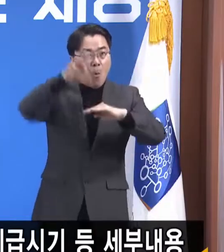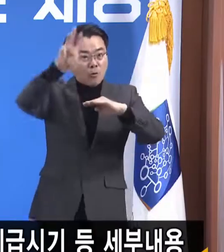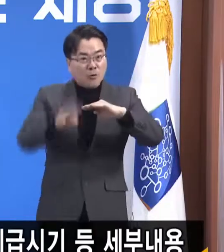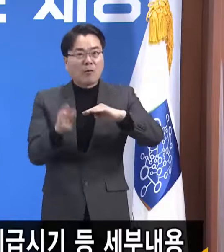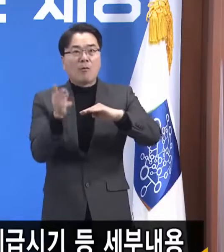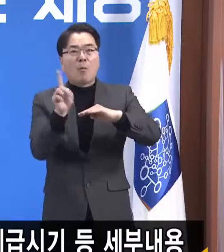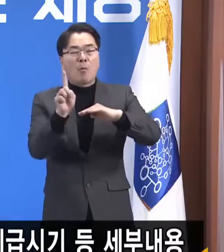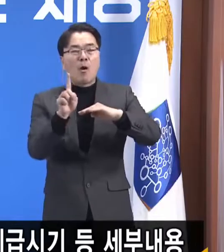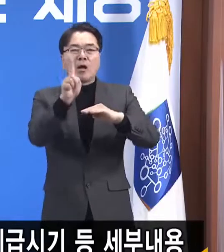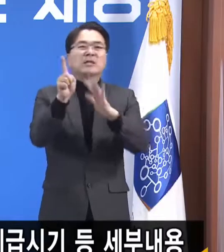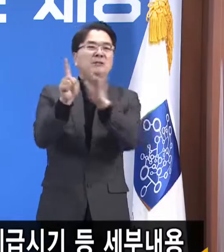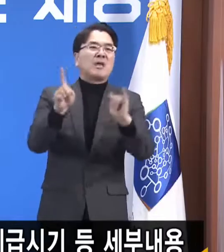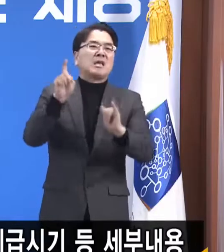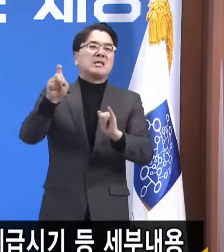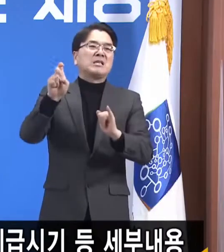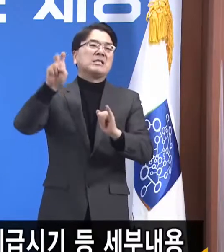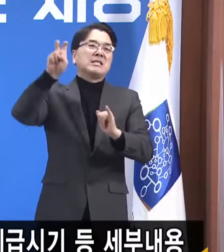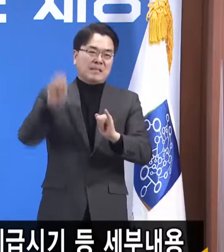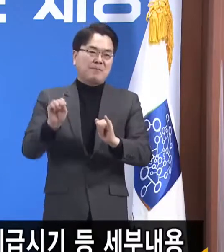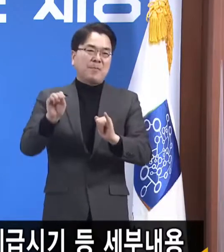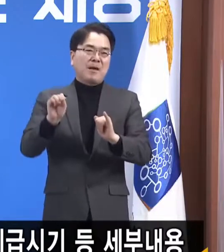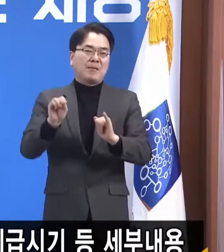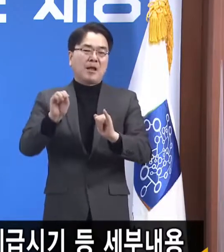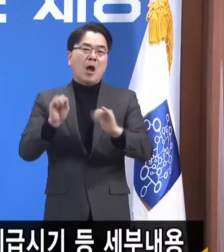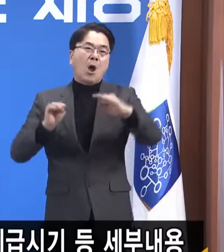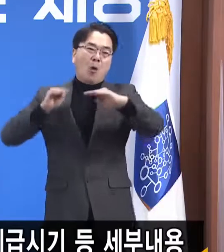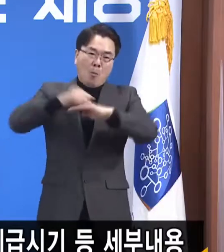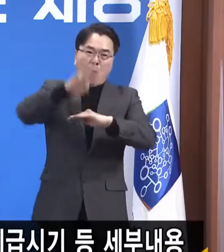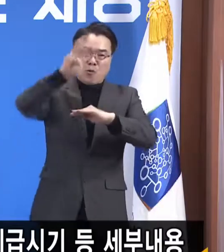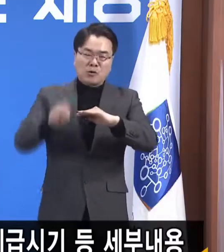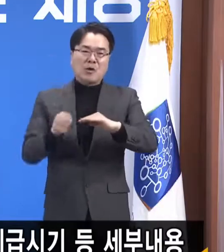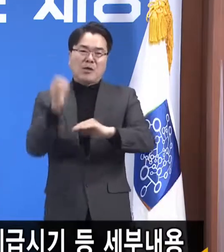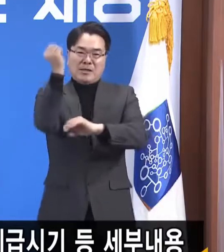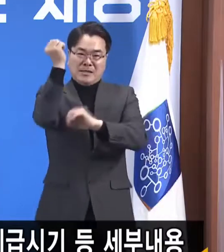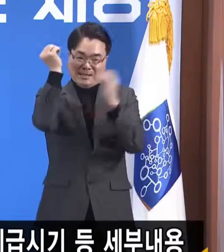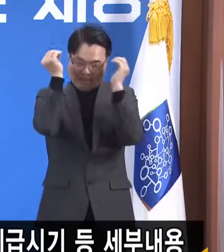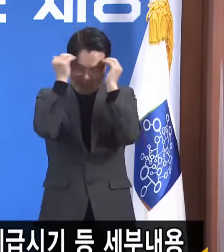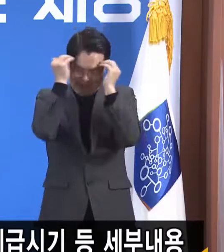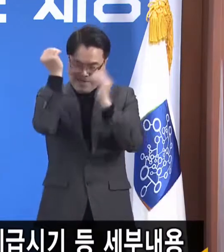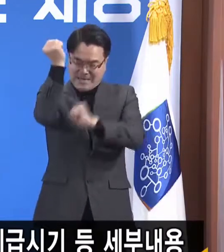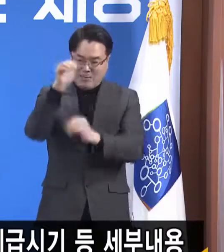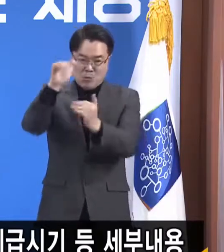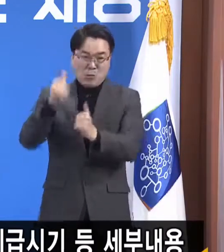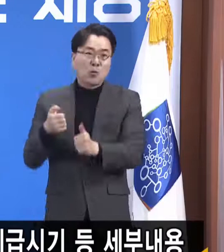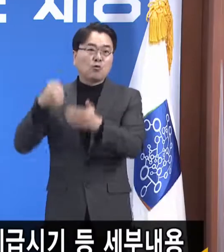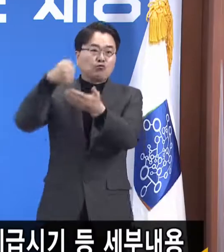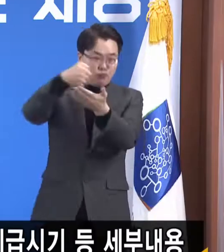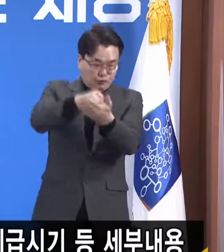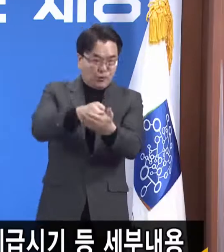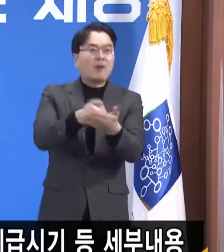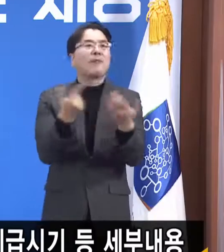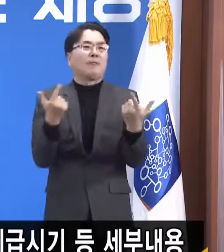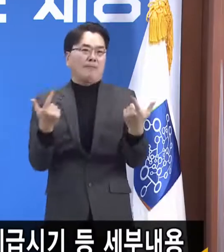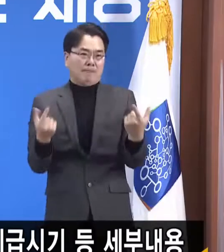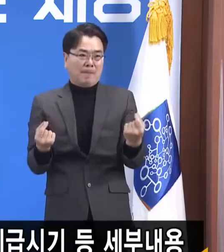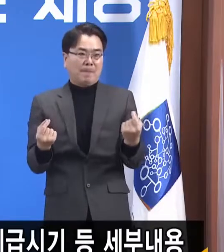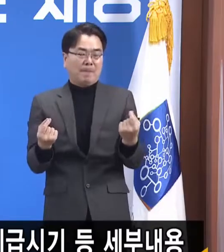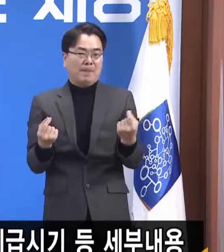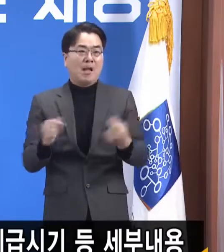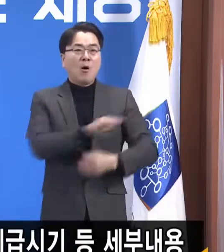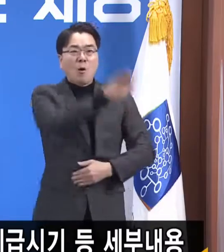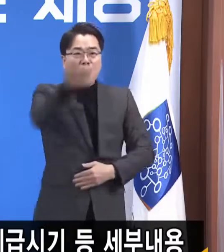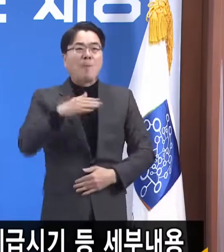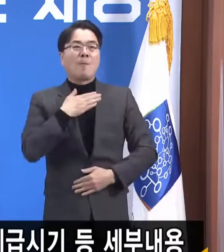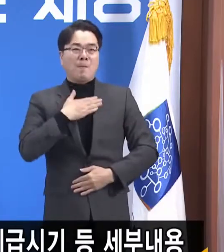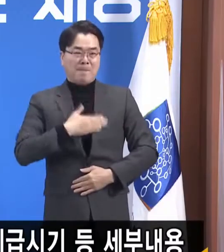1인당 20만원의 포천시 재난기본소득 지급을 결정해 주셨습니다. 모두가